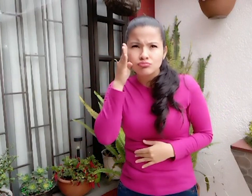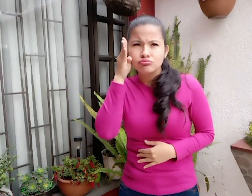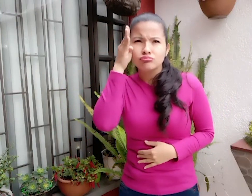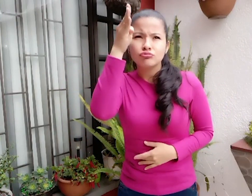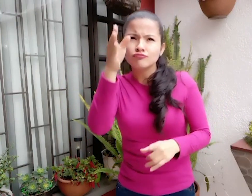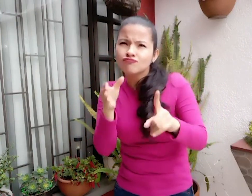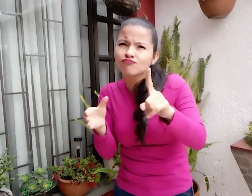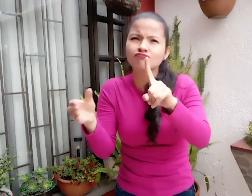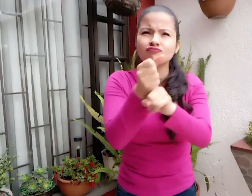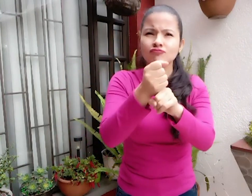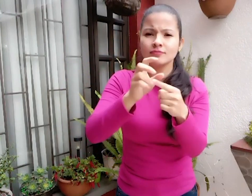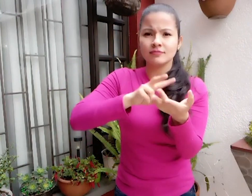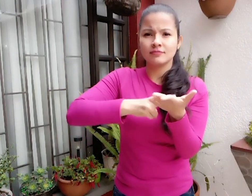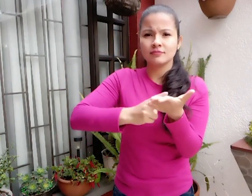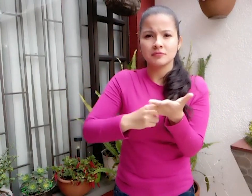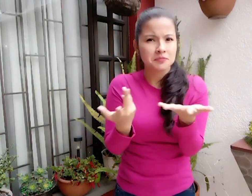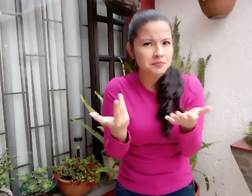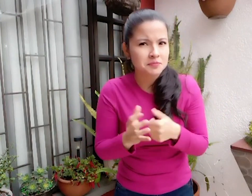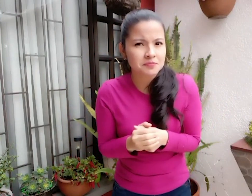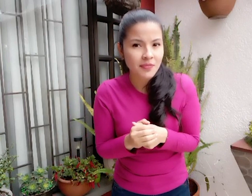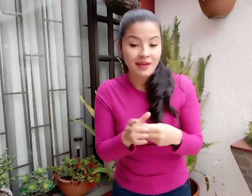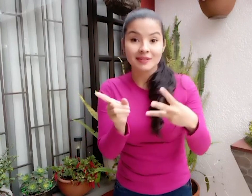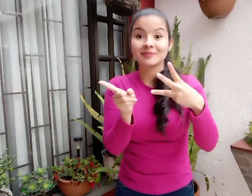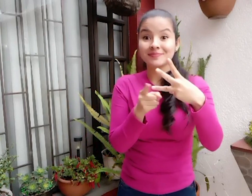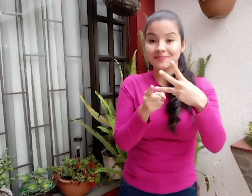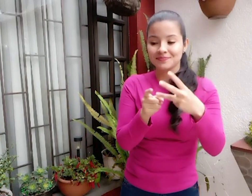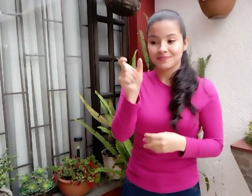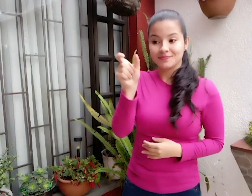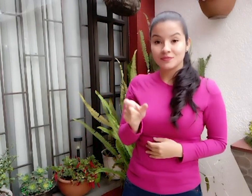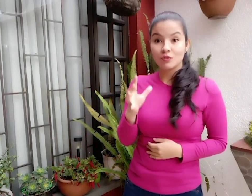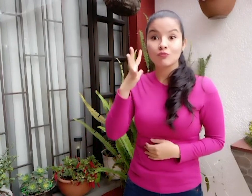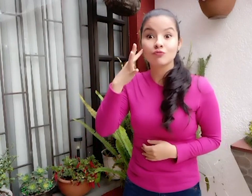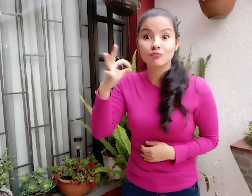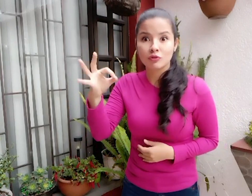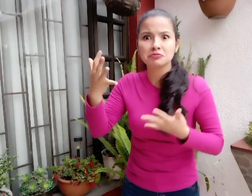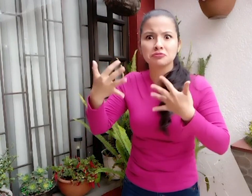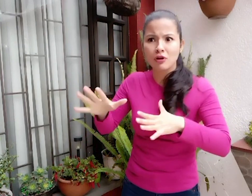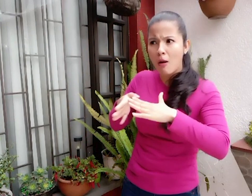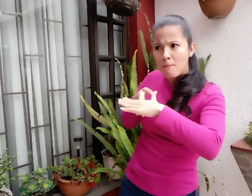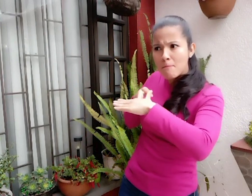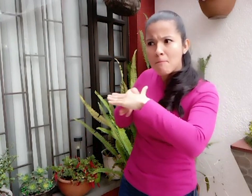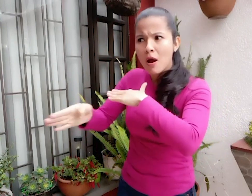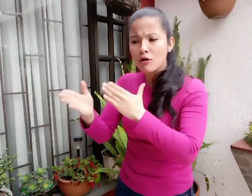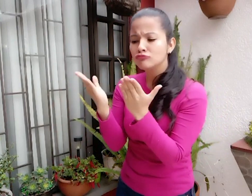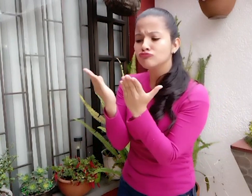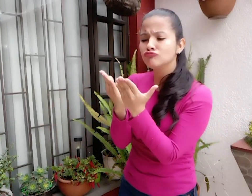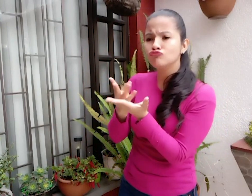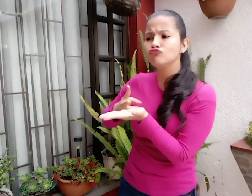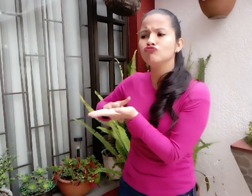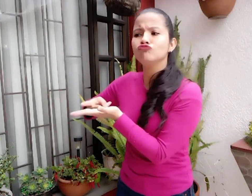de la interpretación. Además, se hablará sobre la situación actual de